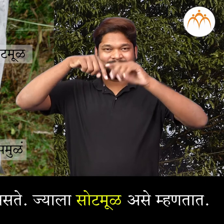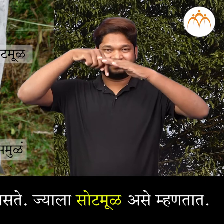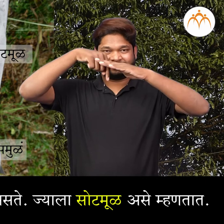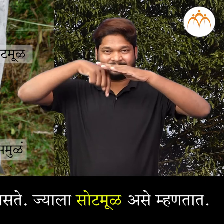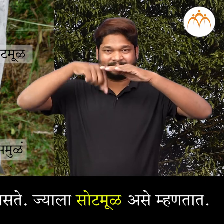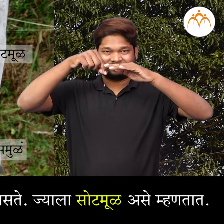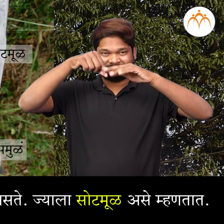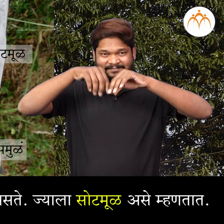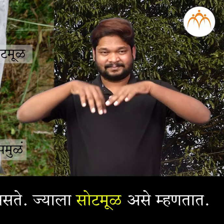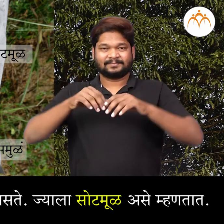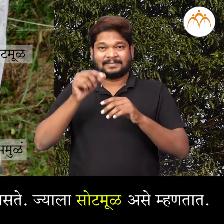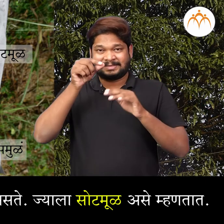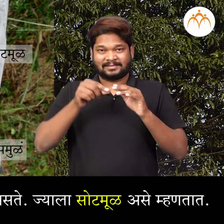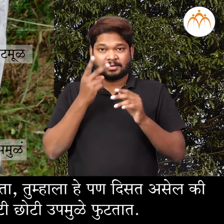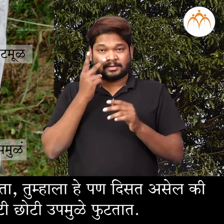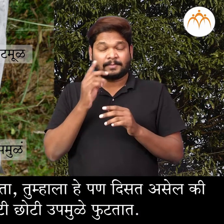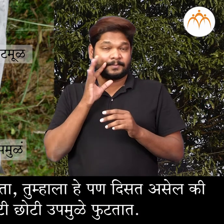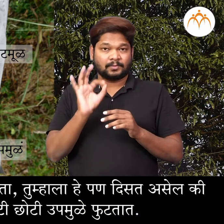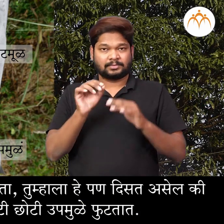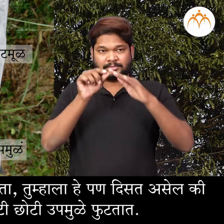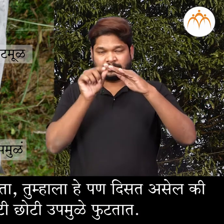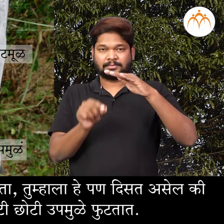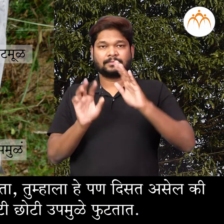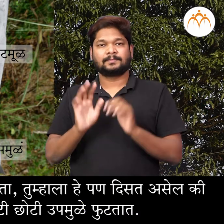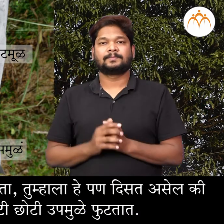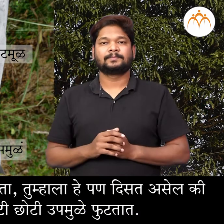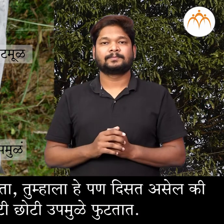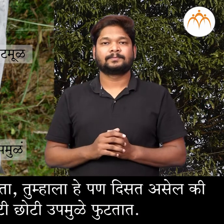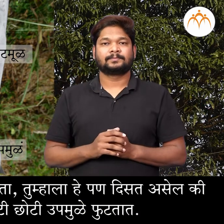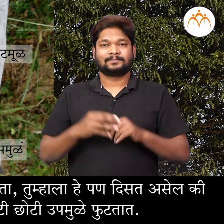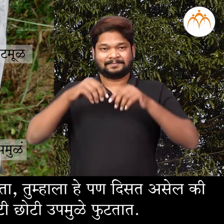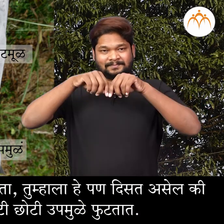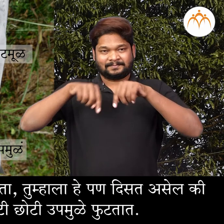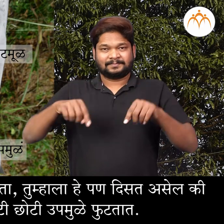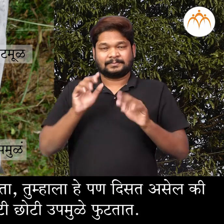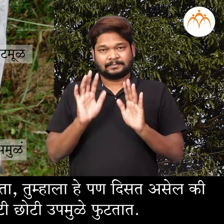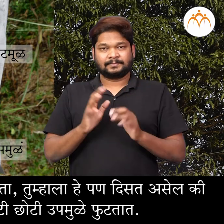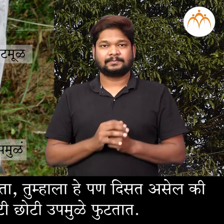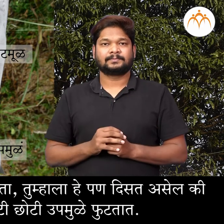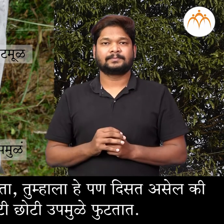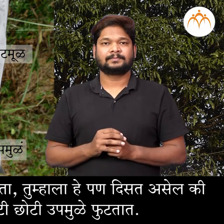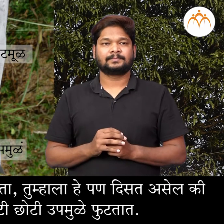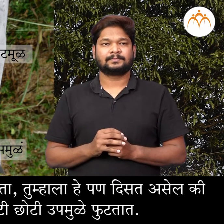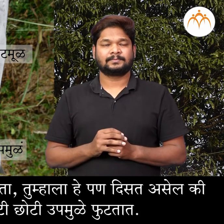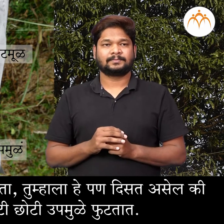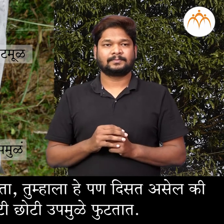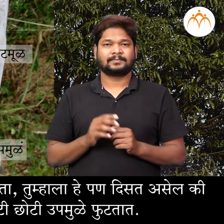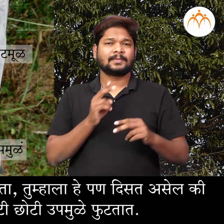मुड असे मन्टा। हे आदी मुडा पासून तयार होते। आता तुम्हाला हे पंडी सतसेल